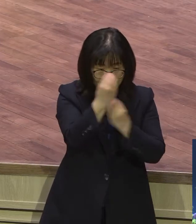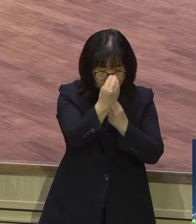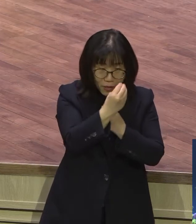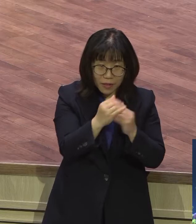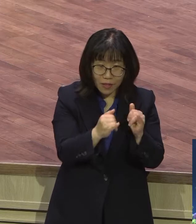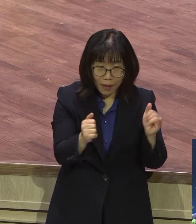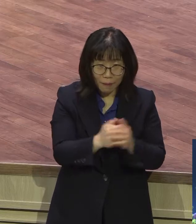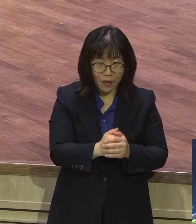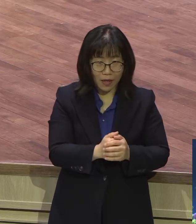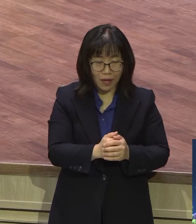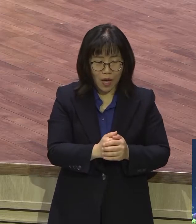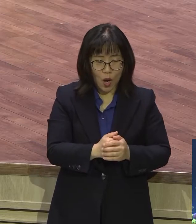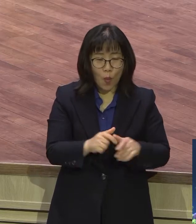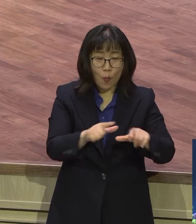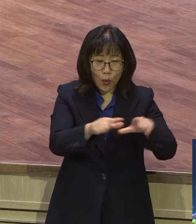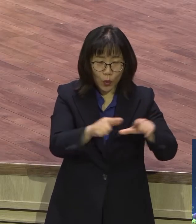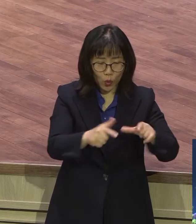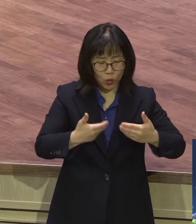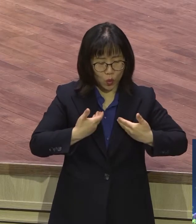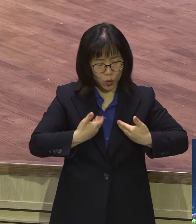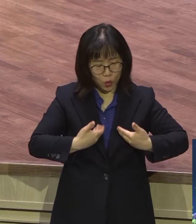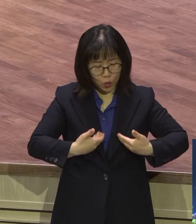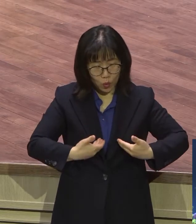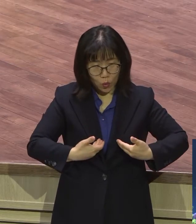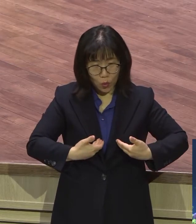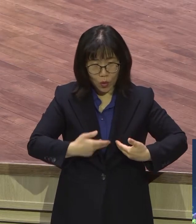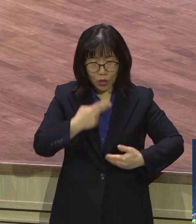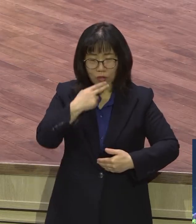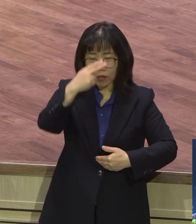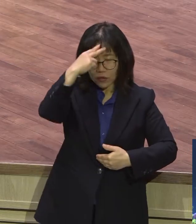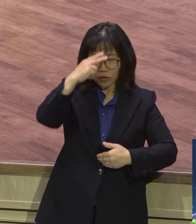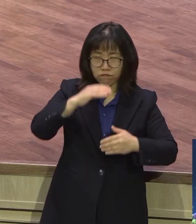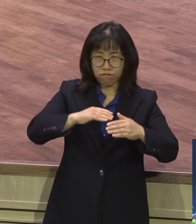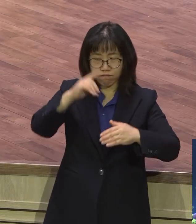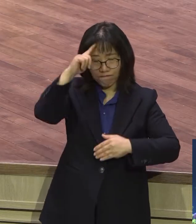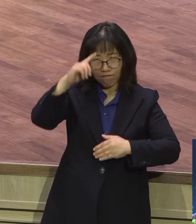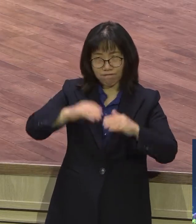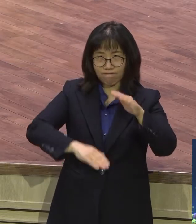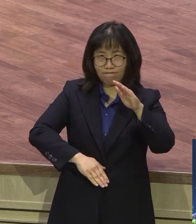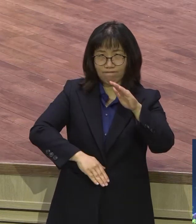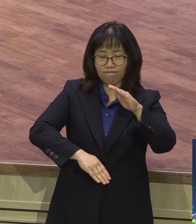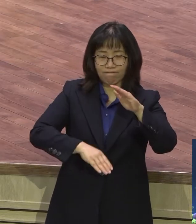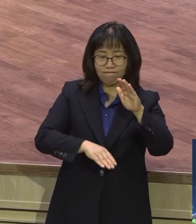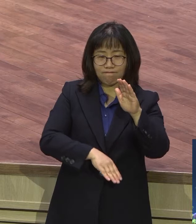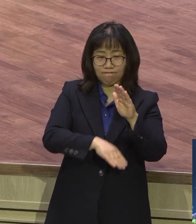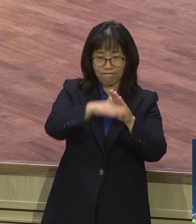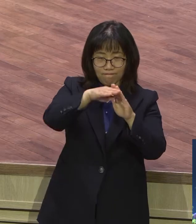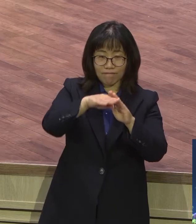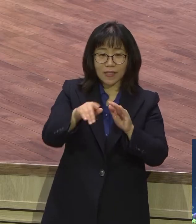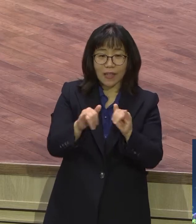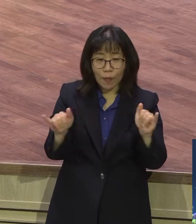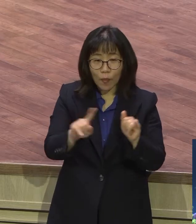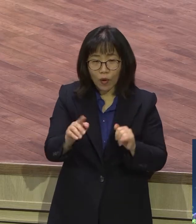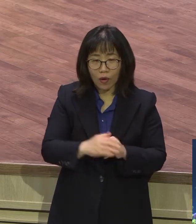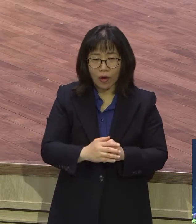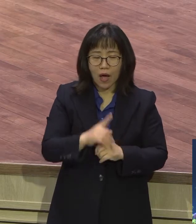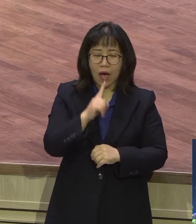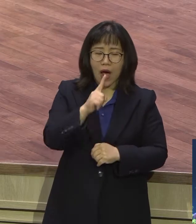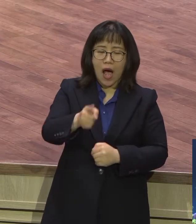사람이 술만 안 먹으면 말이 많아지고 술만 안 먹으면 막 부수고 때리고 그것만 어디서 자기도 몰라 술의 인도를